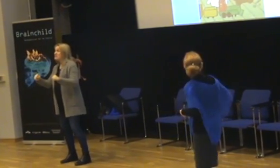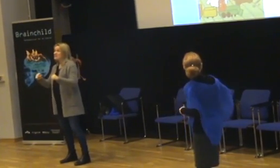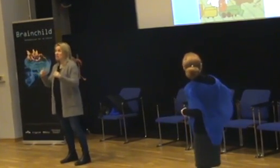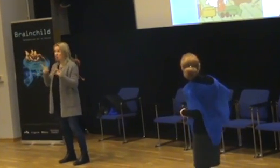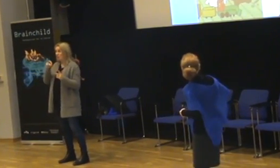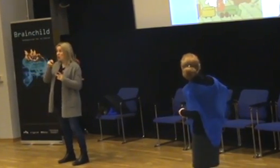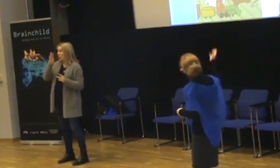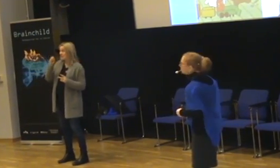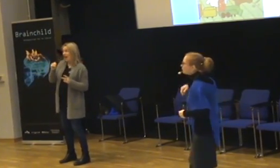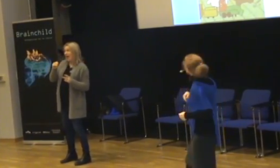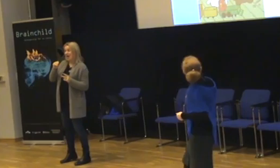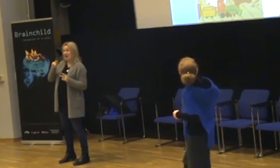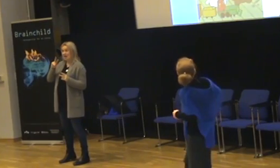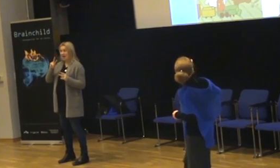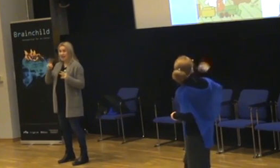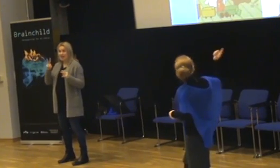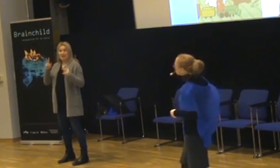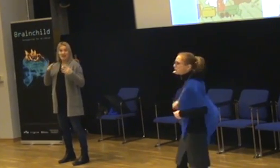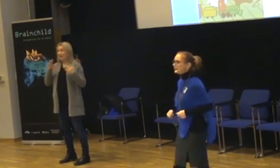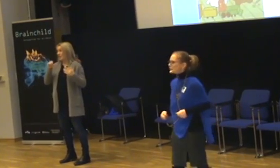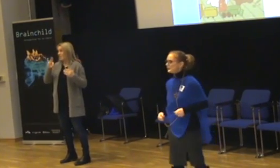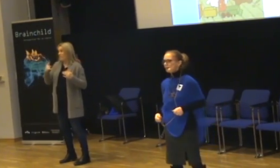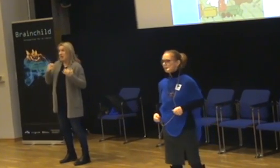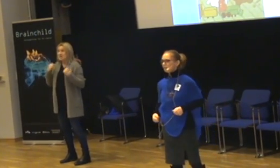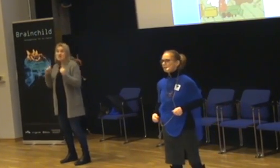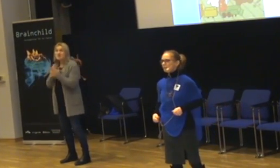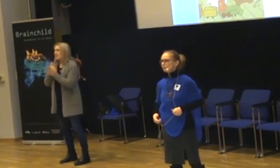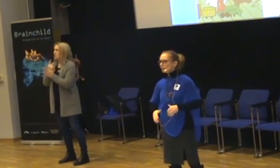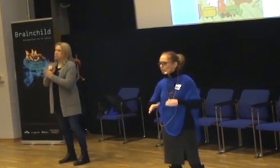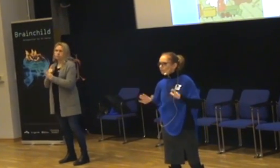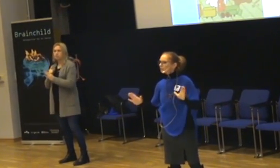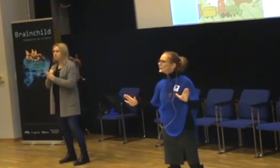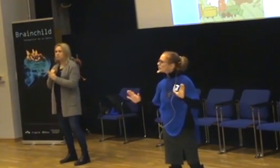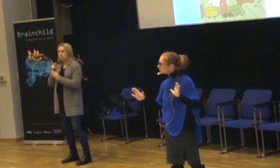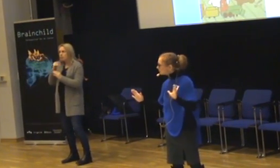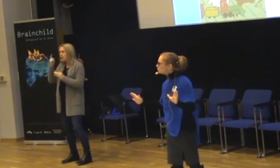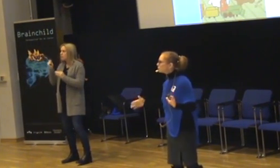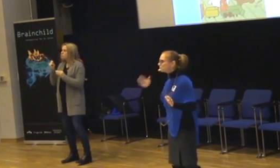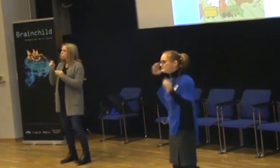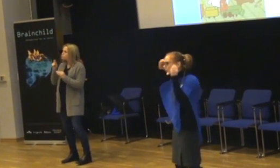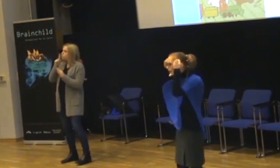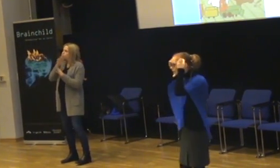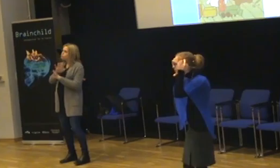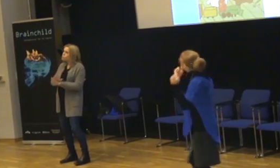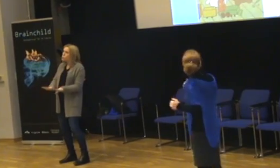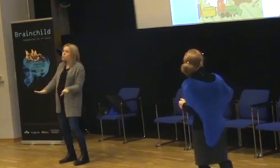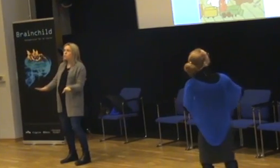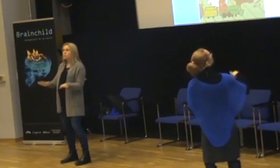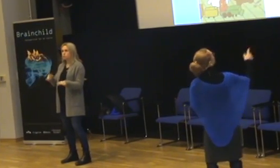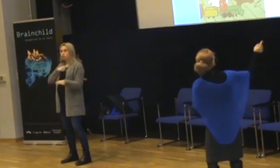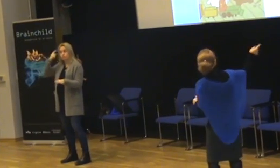rövardotter. Eller Emil är det ju inte. Utan lugnt. Mycket här.